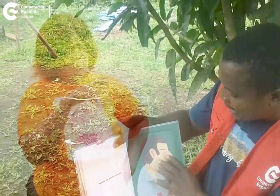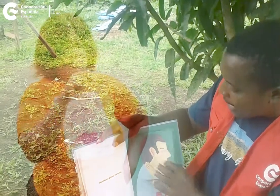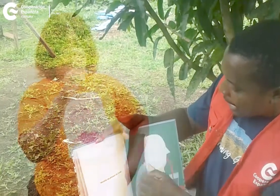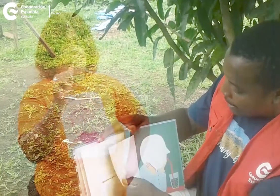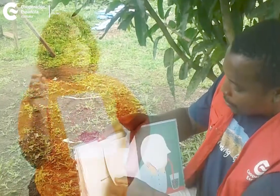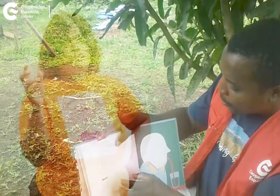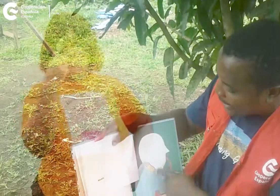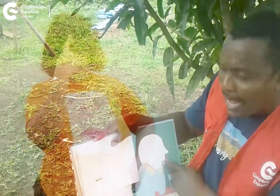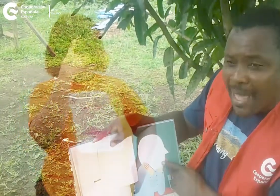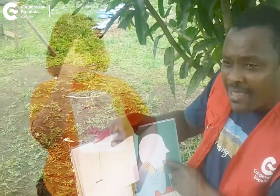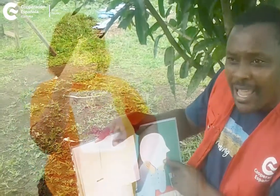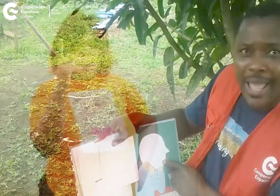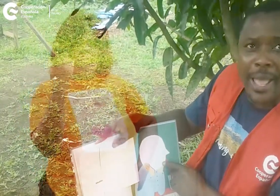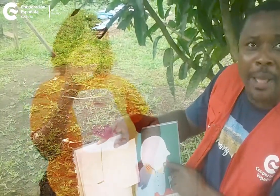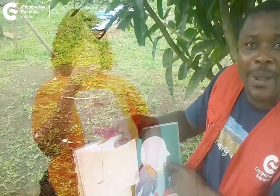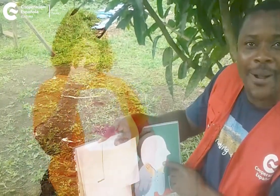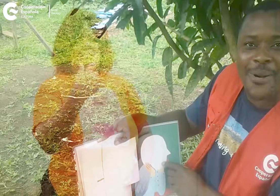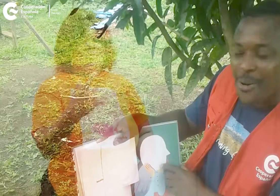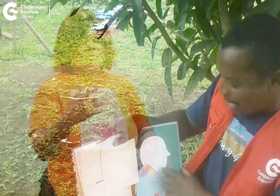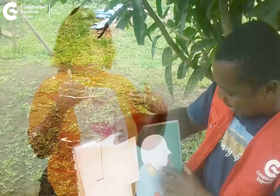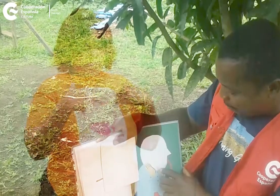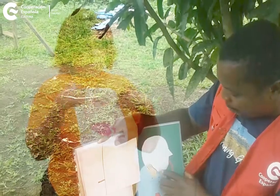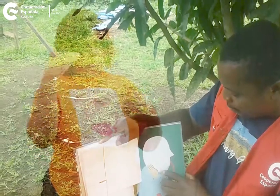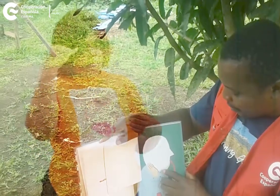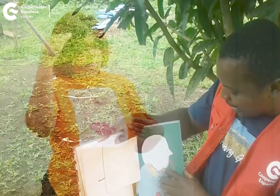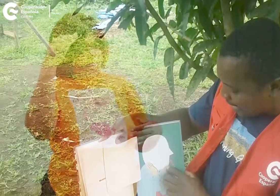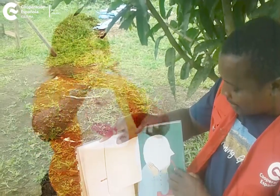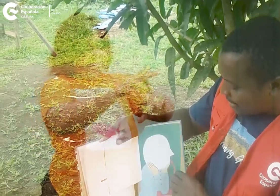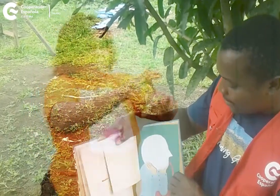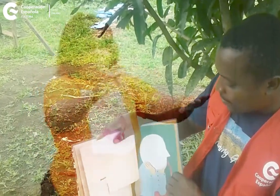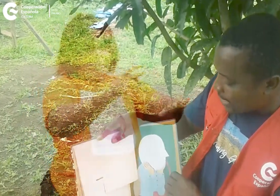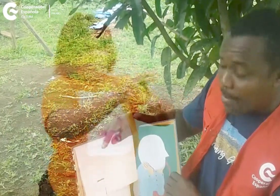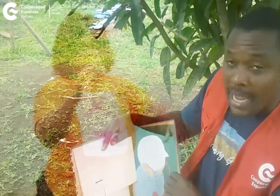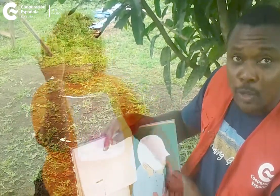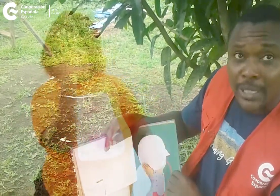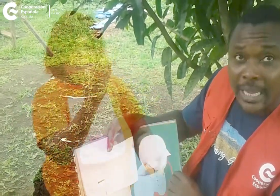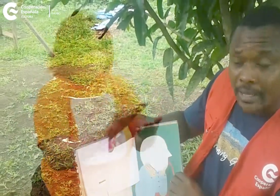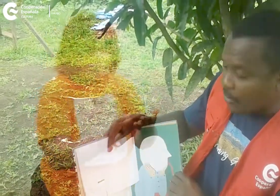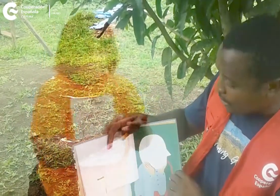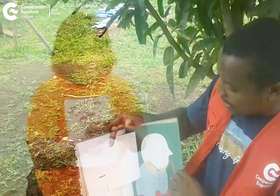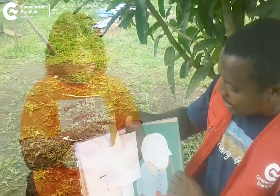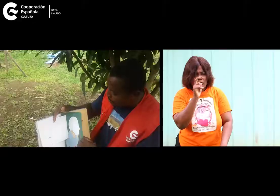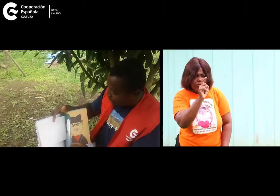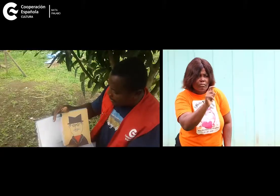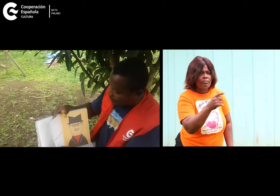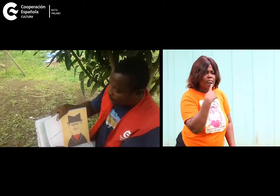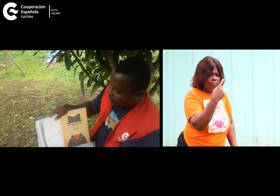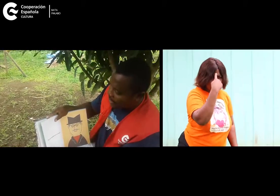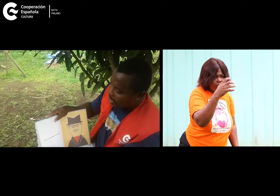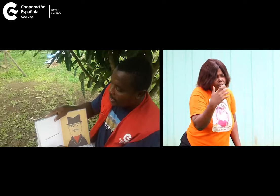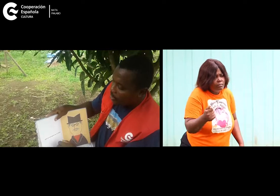piensa en nada a ver cómo tiene la mente en blanco guau nicolás oye deberíamos pensar en algo siempre